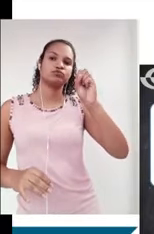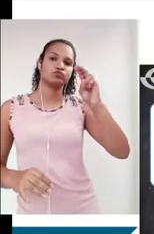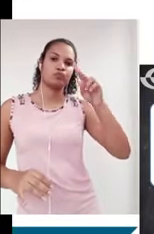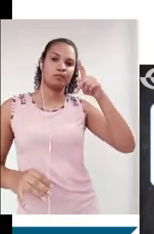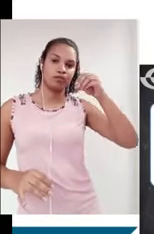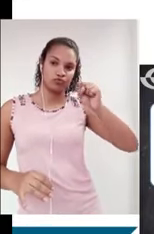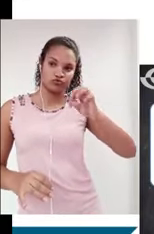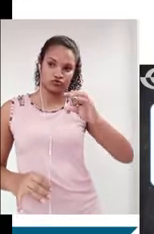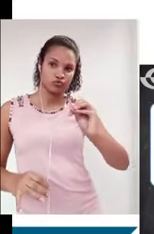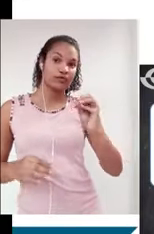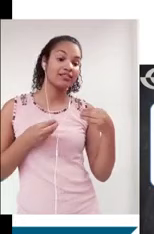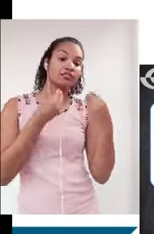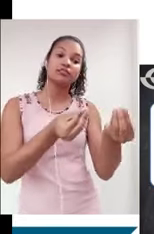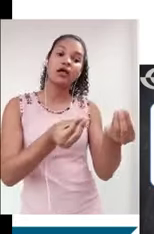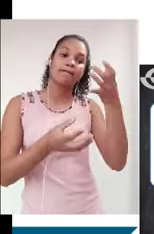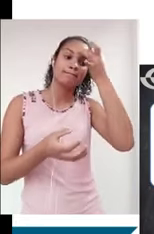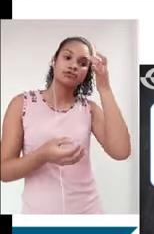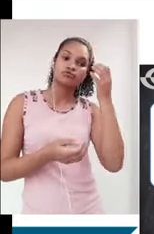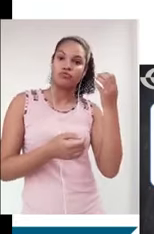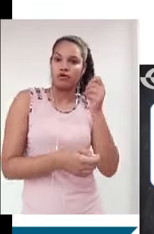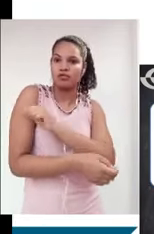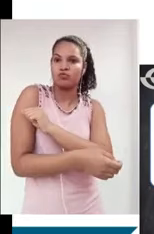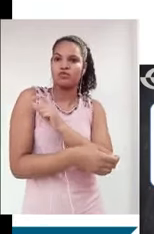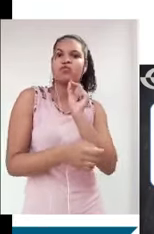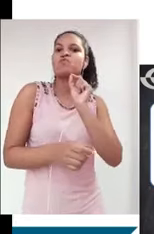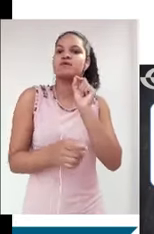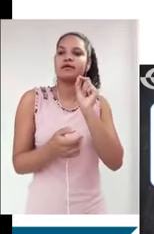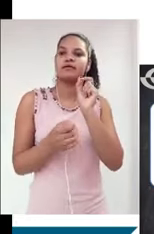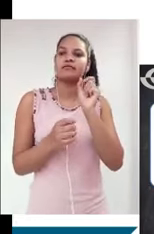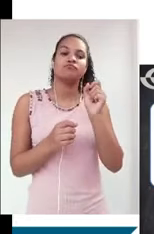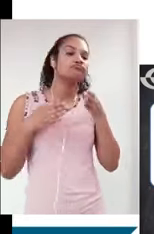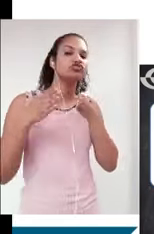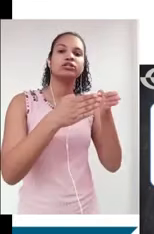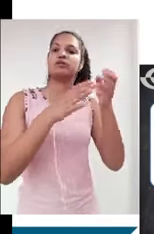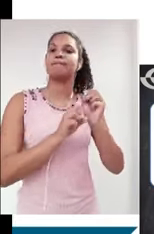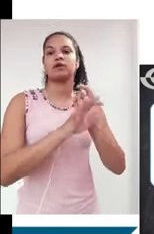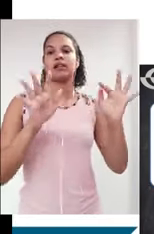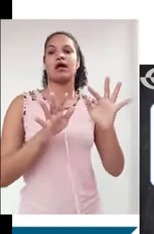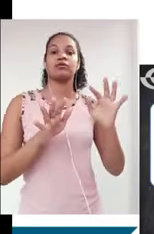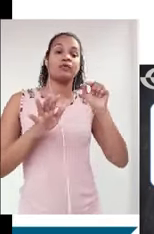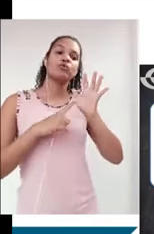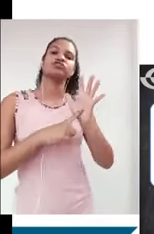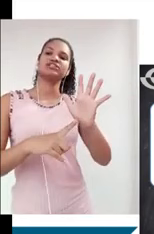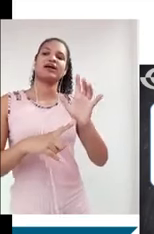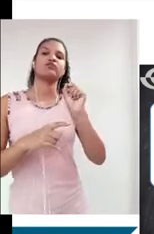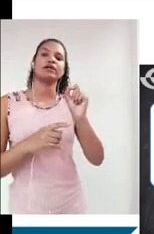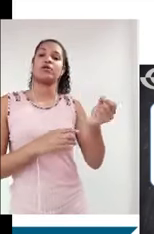que daria para o candidato um direcionamento muito claro. Então, a persistência indicava algo que começou lá atrás. Não era uma